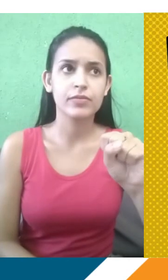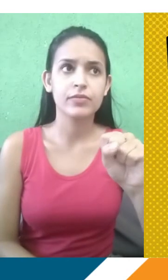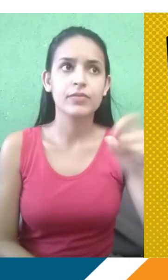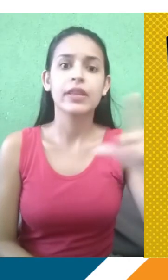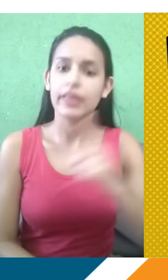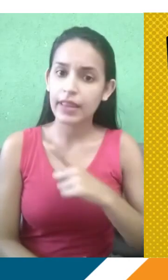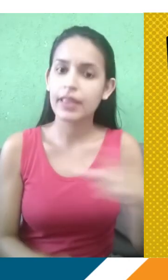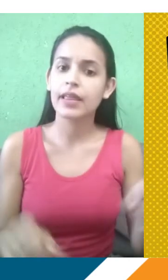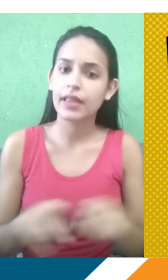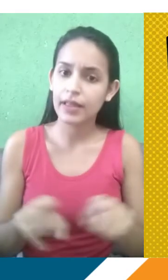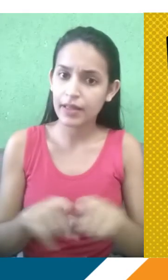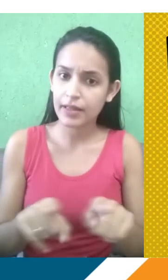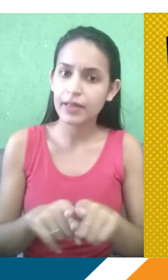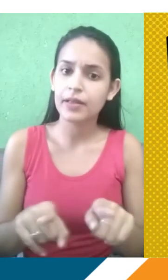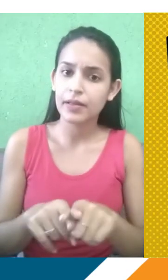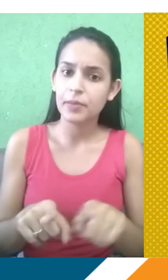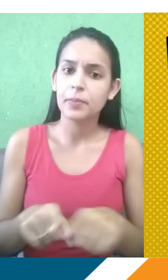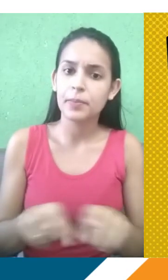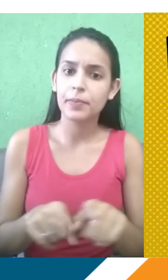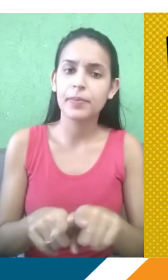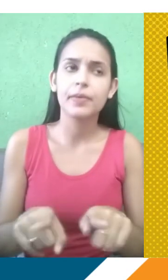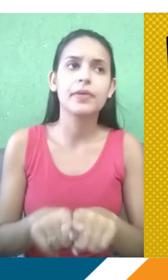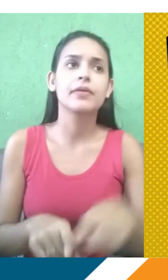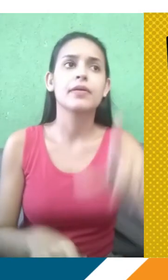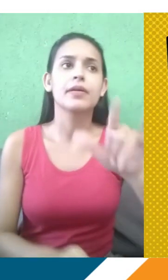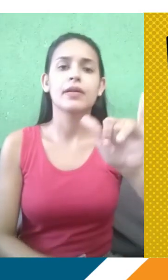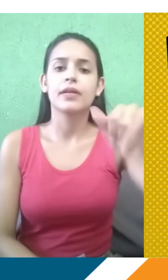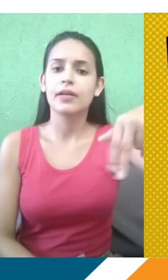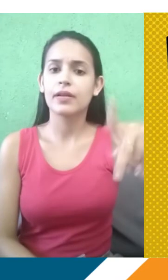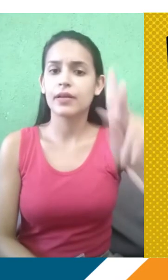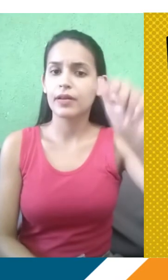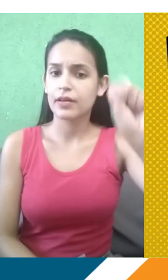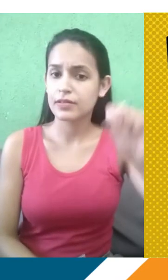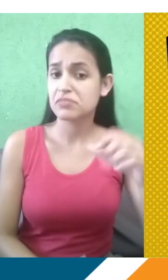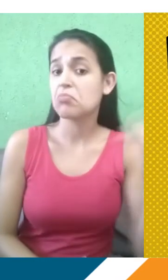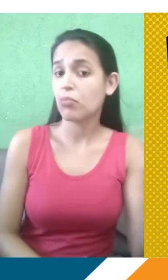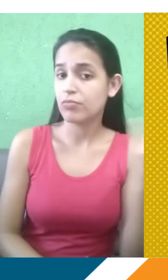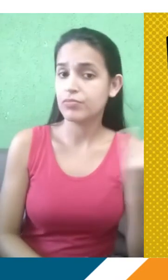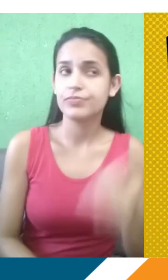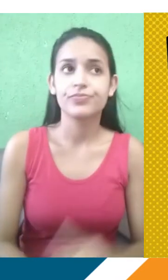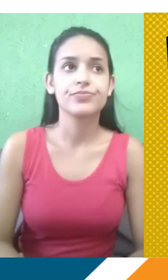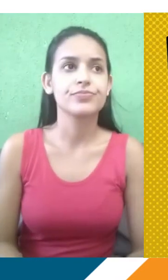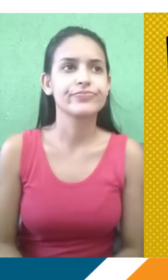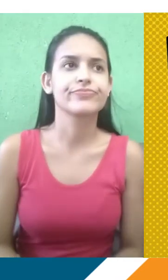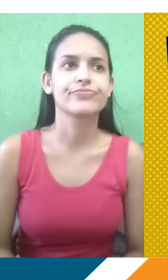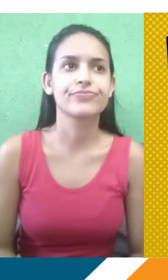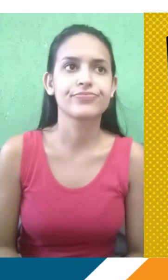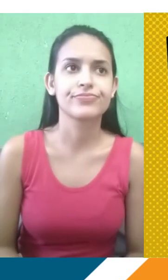que a gente fala aqui, né, do Soa, está disponível lá, né, para vocês complementarem um pouquinho desse papo que a gente tem aqui. E por último, a gente